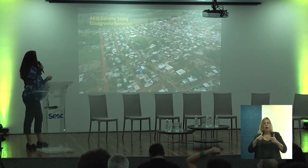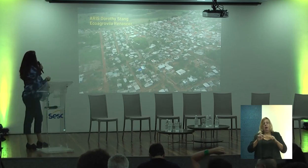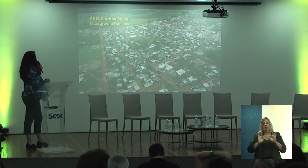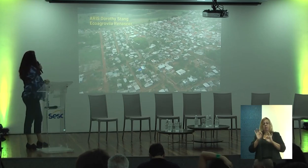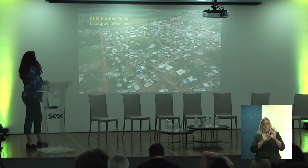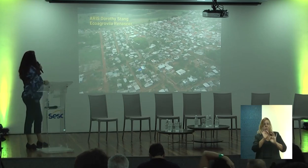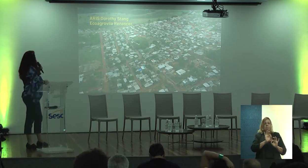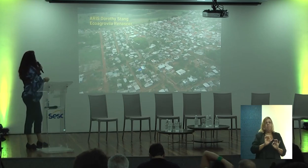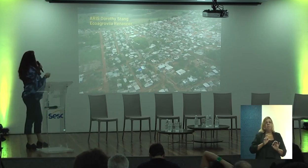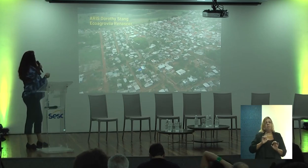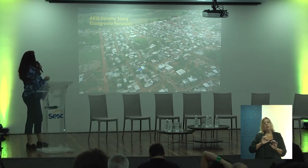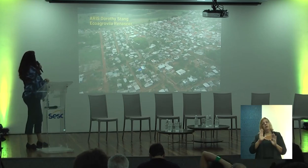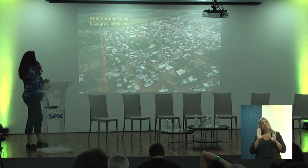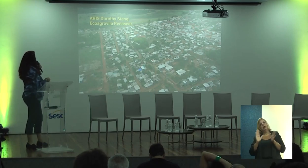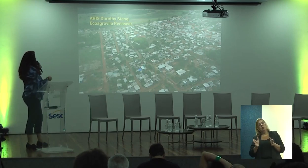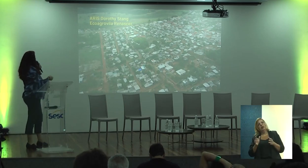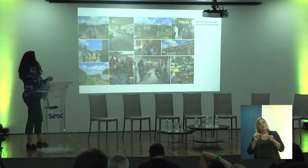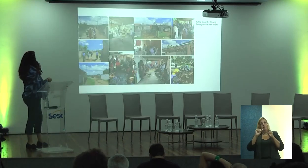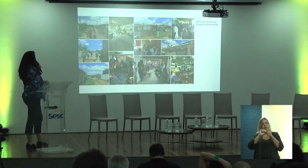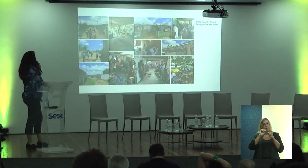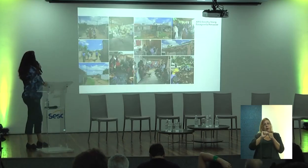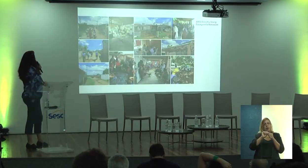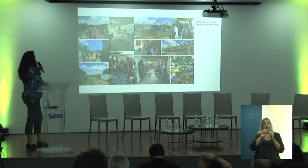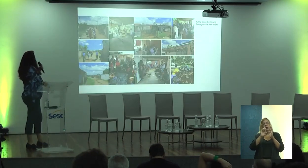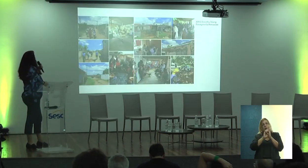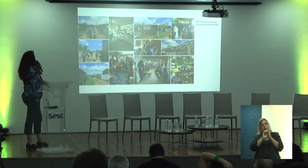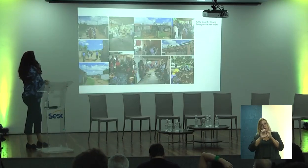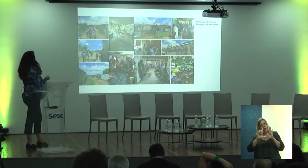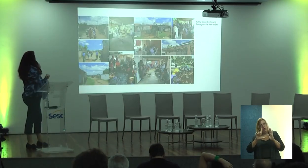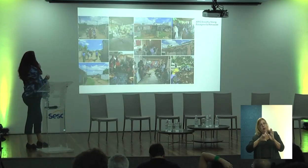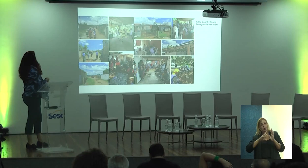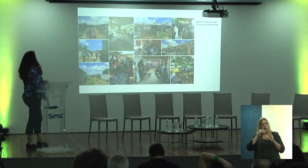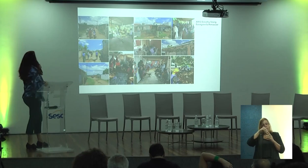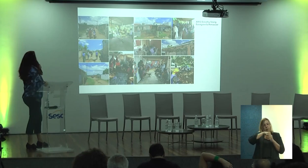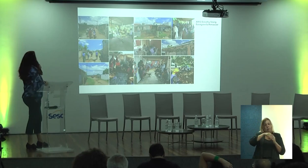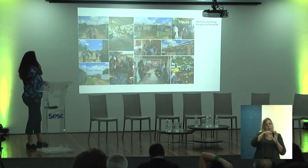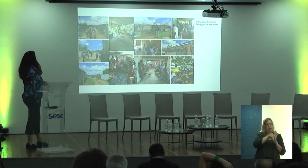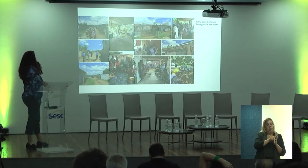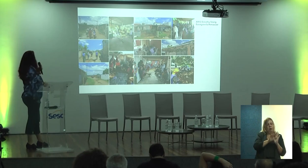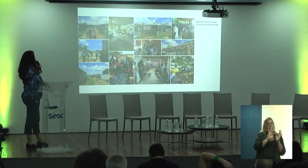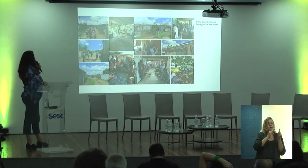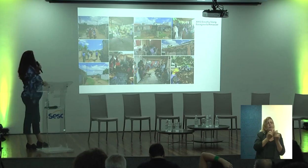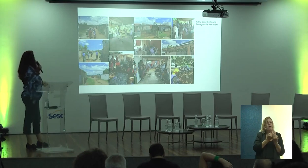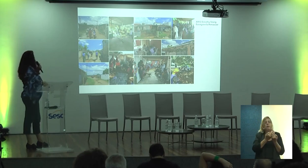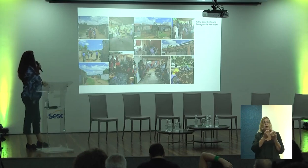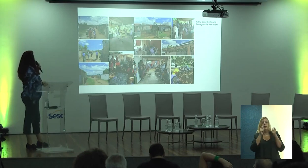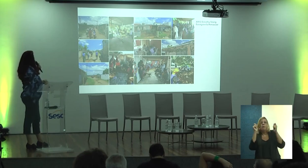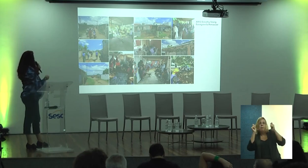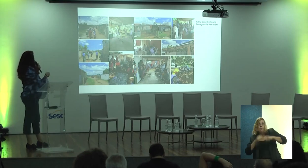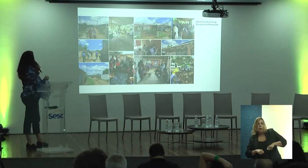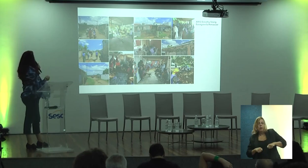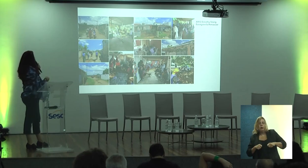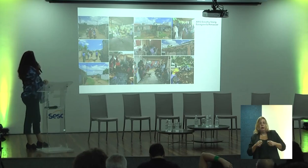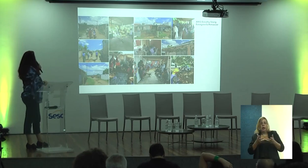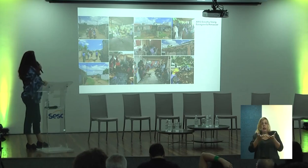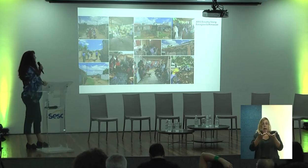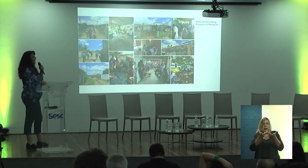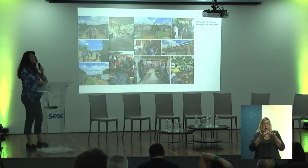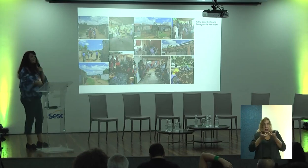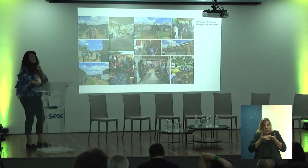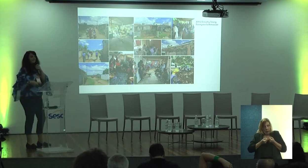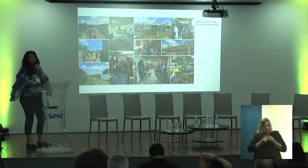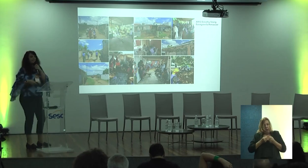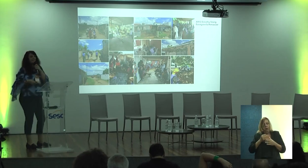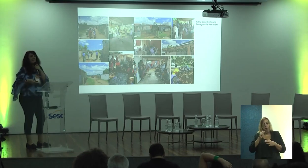habitação para ser feito. Então, a gente está fazendo até um edital interno para ver as famílias que podem receber